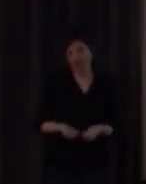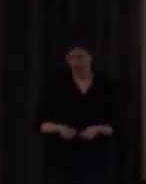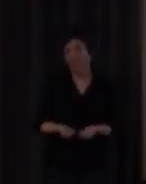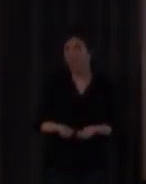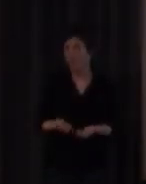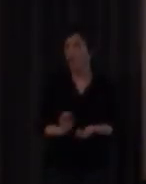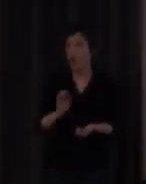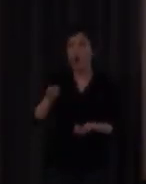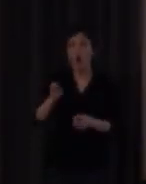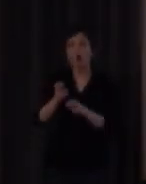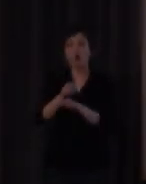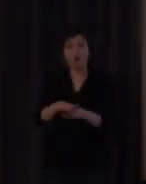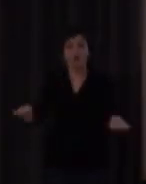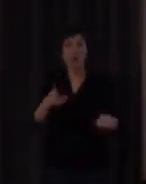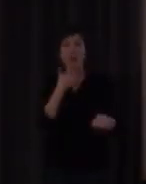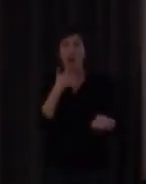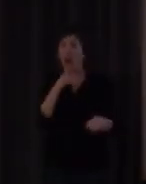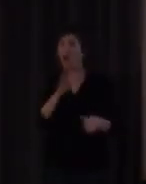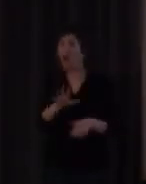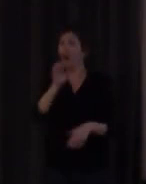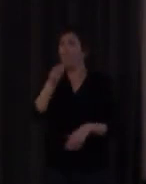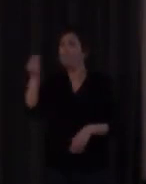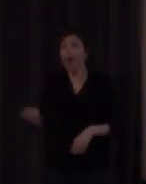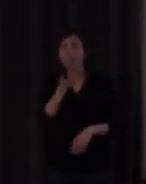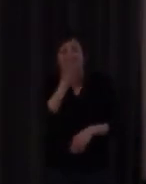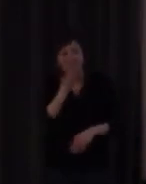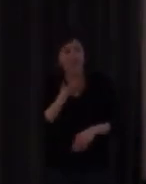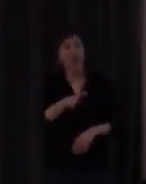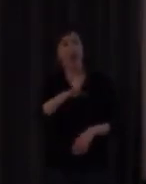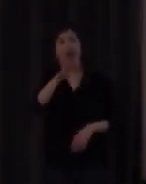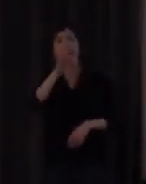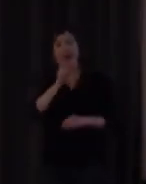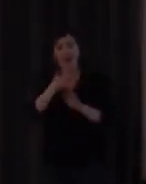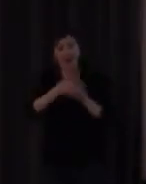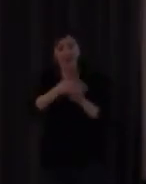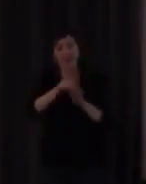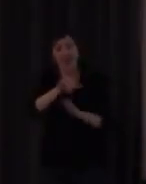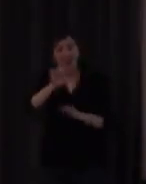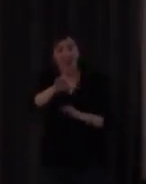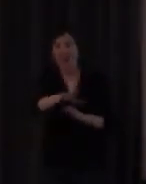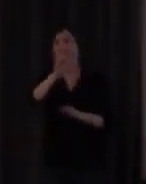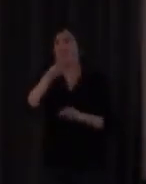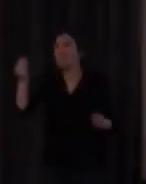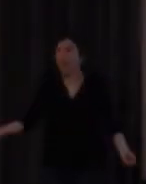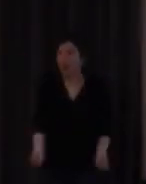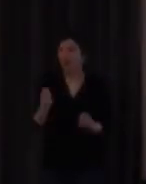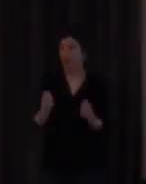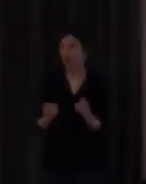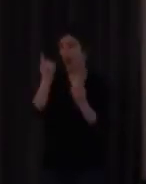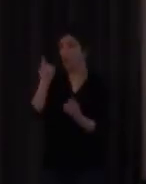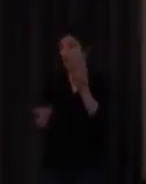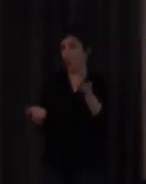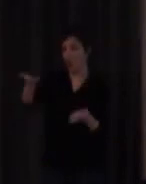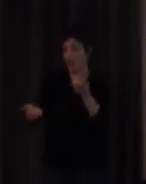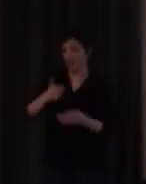otros que han dicho pues ahora entiendo mucho mejor los signos y cómo funciona la LSE algunos hacían comparaciones con mis